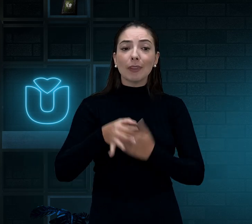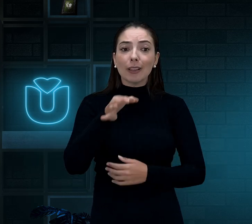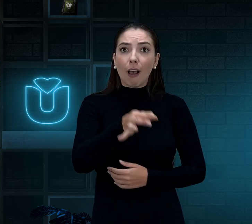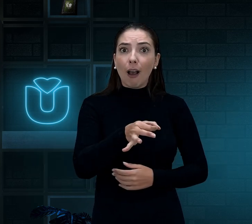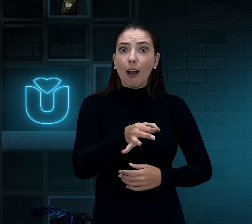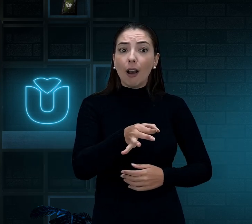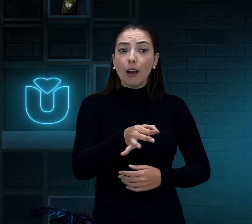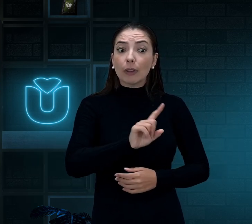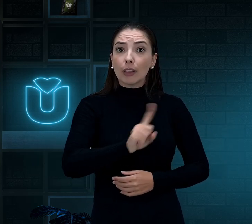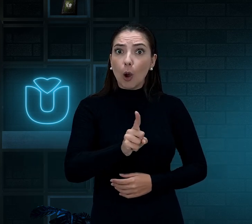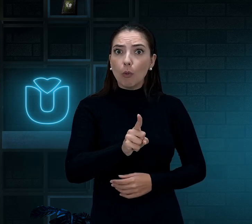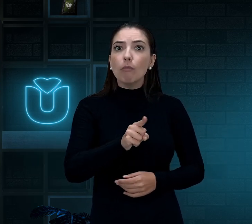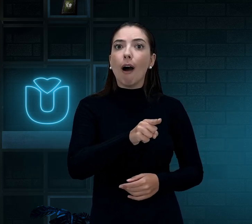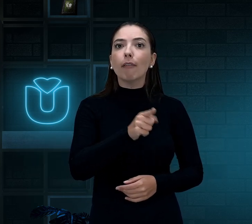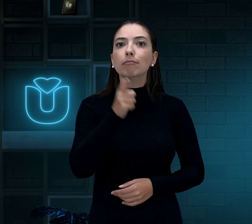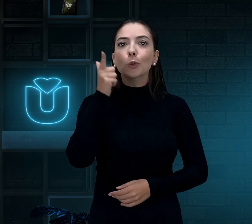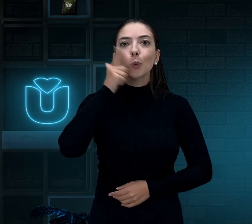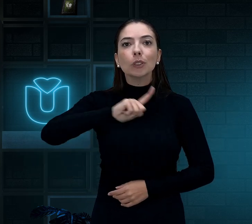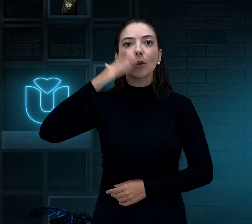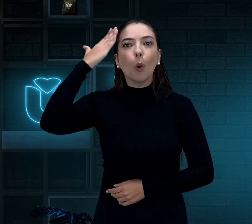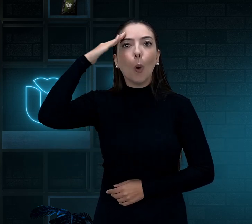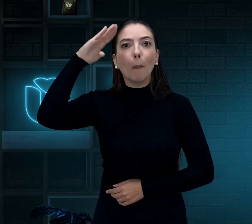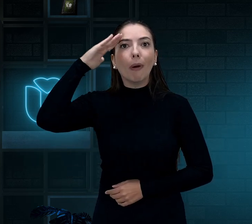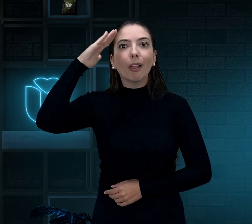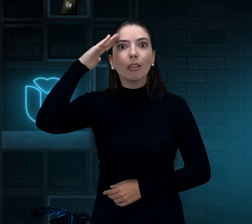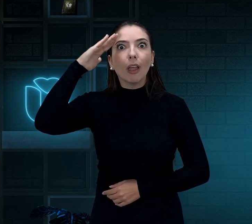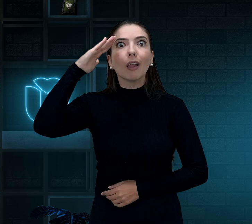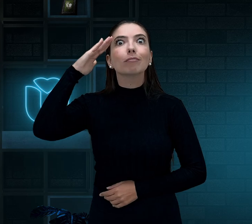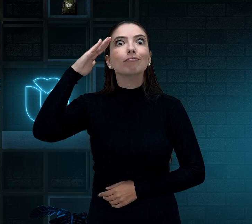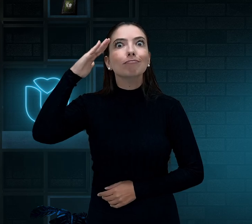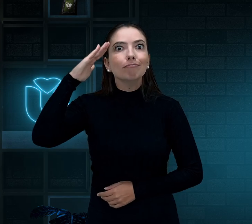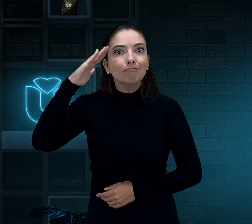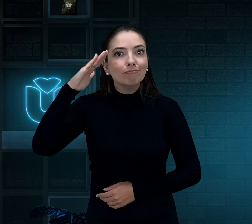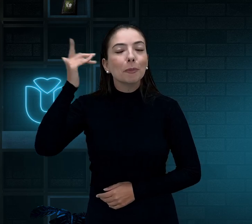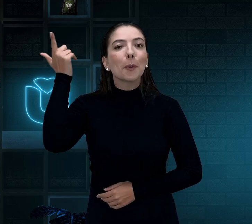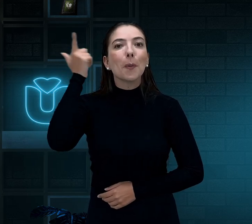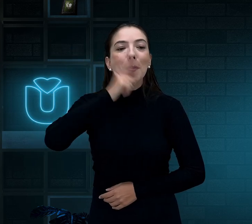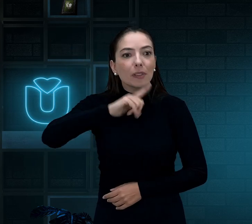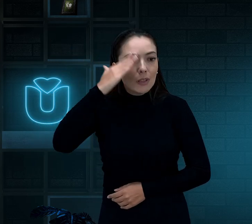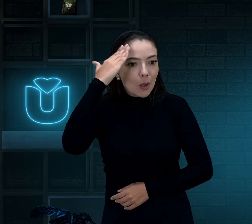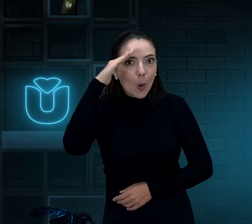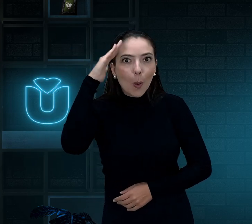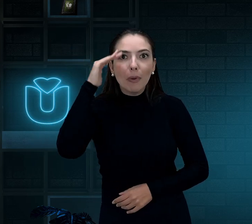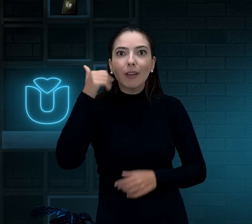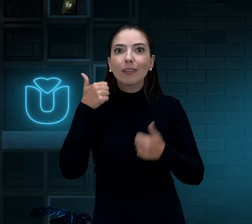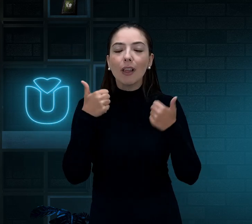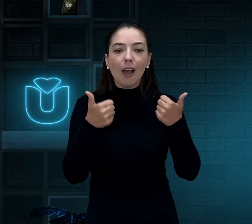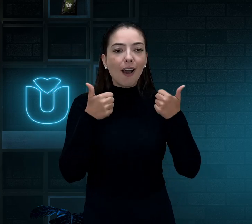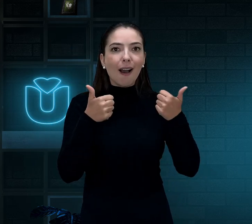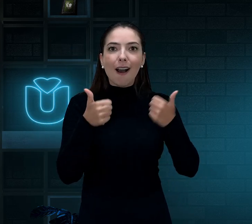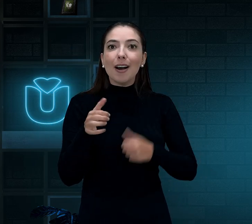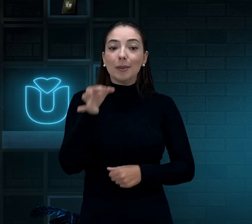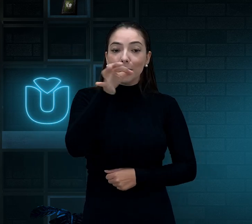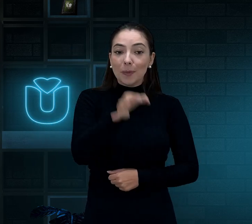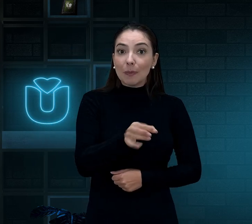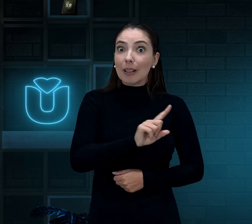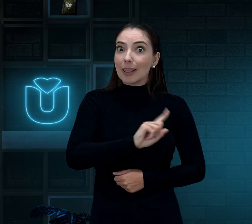tempo, tu sinaliza, até que eles entendam que significa não. Ótimo! Tu coloca o petisco,